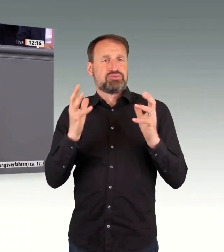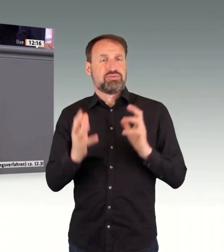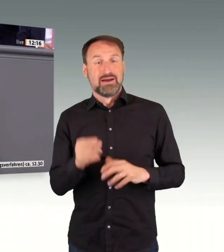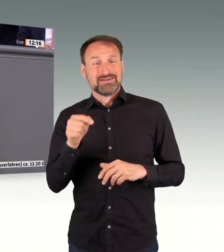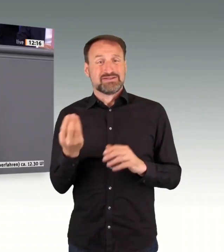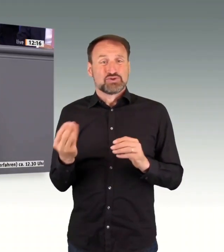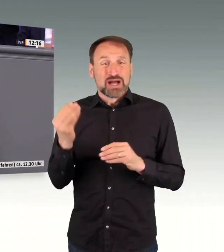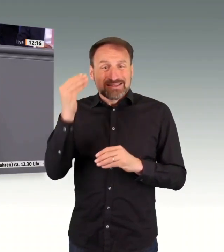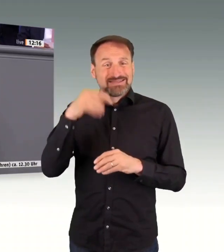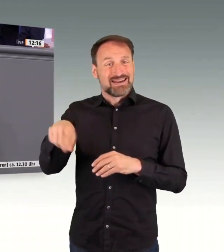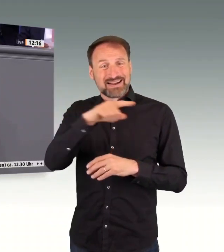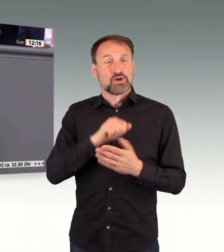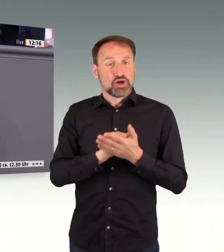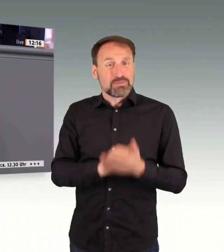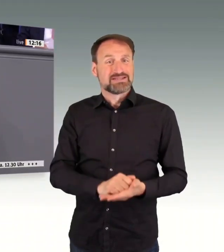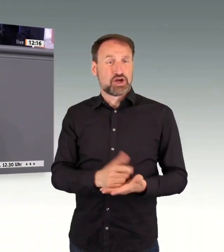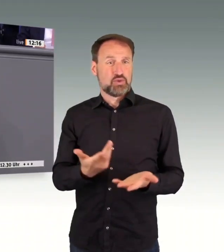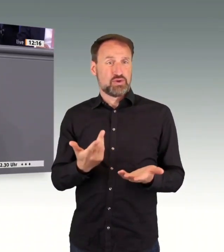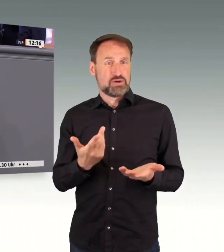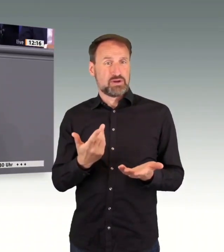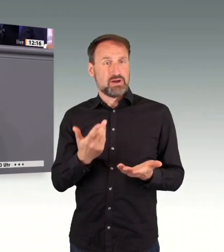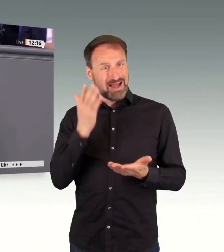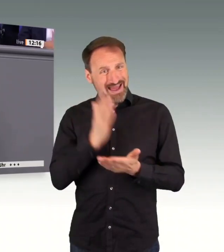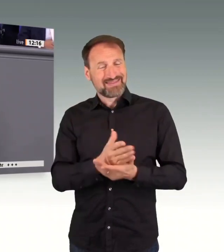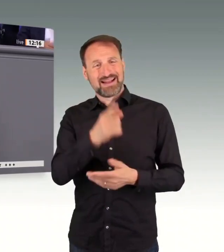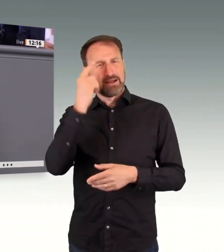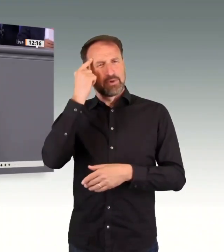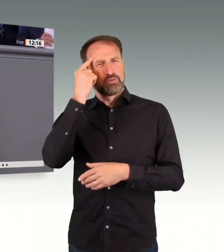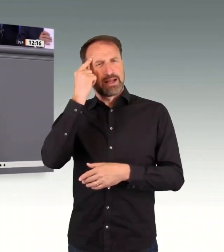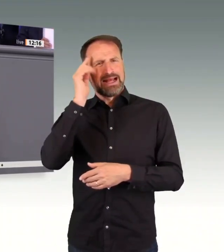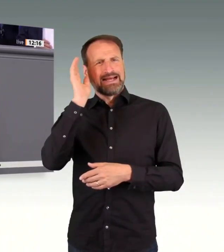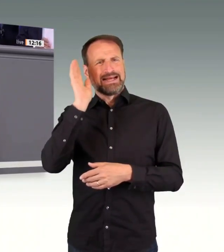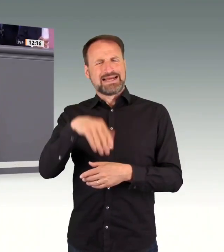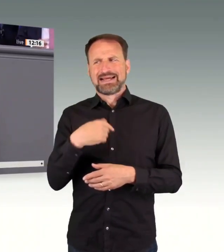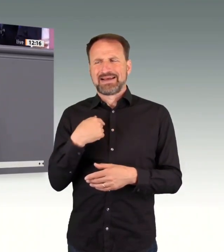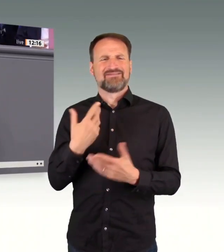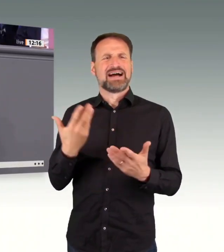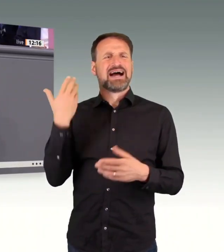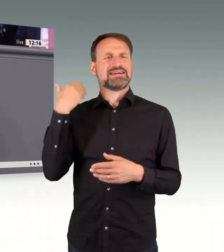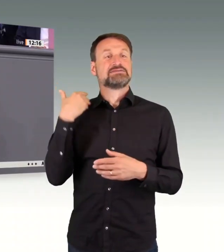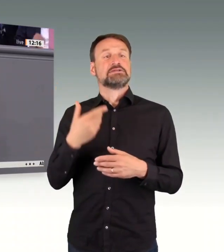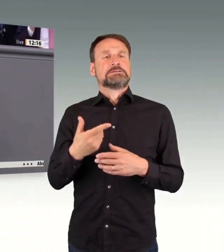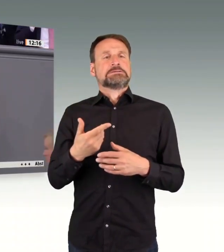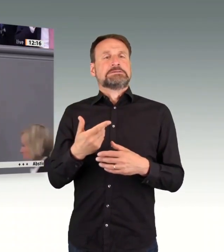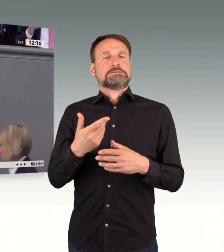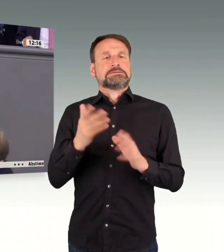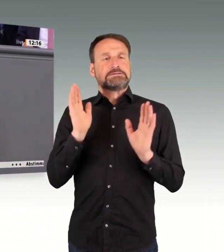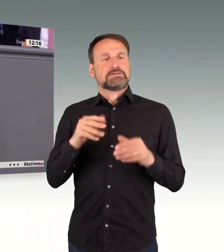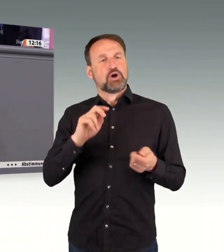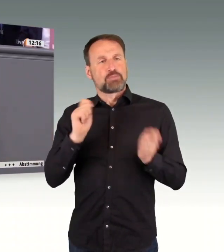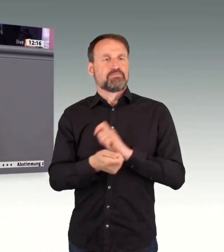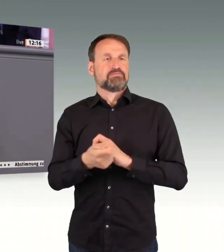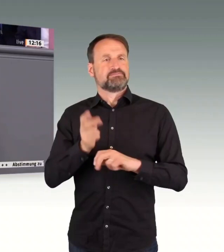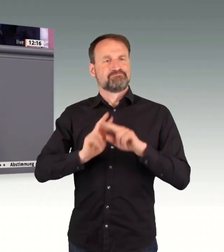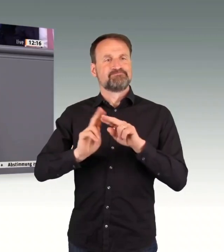Verkrustung wird im Verkehrssektor deutlich, denn dort werden wieder die alten Geister aus der Flasche gelassen, die Sie im